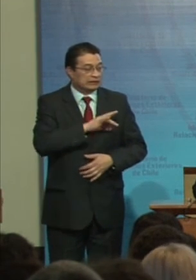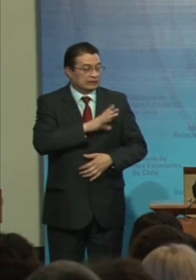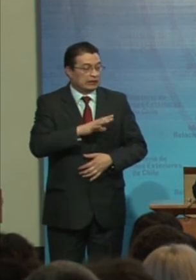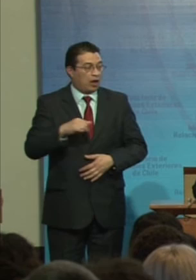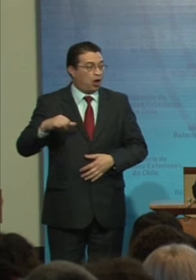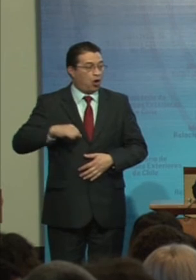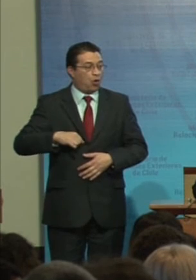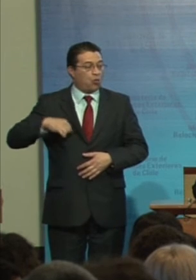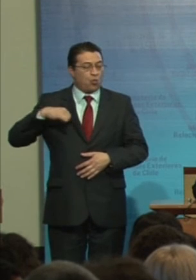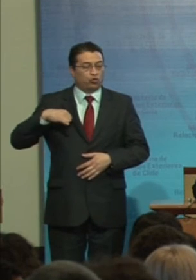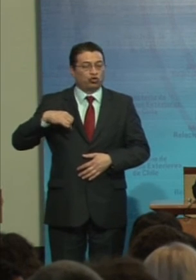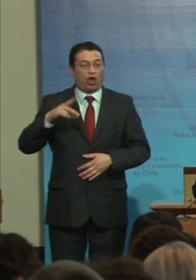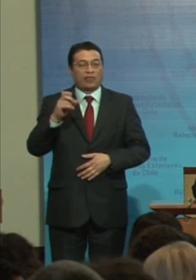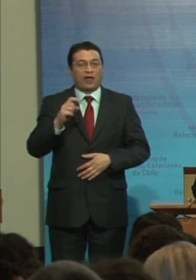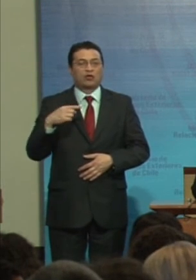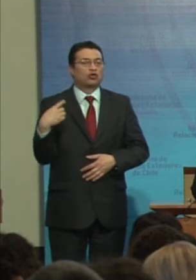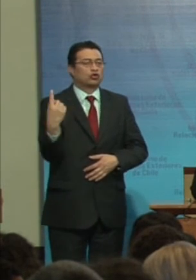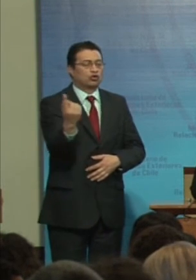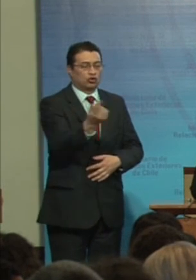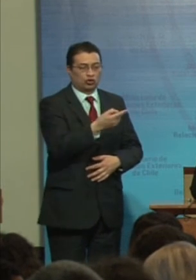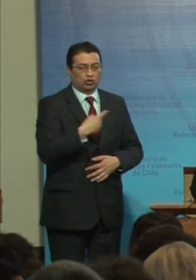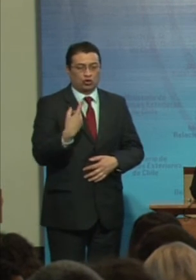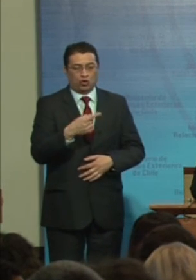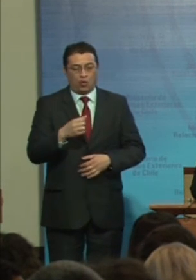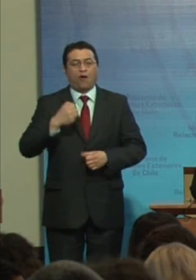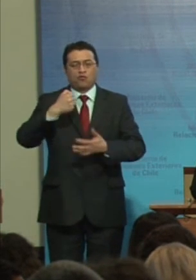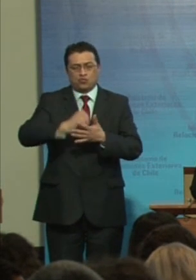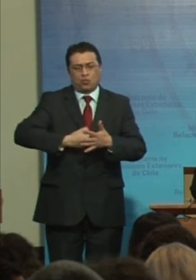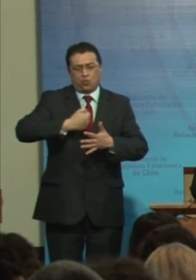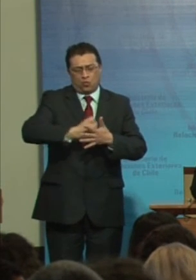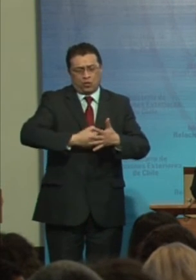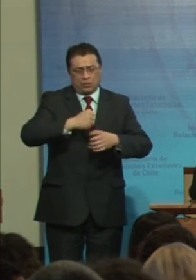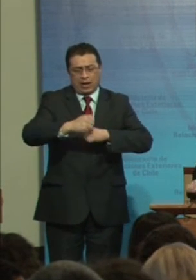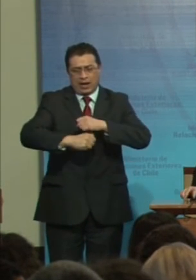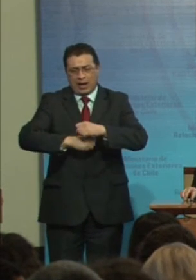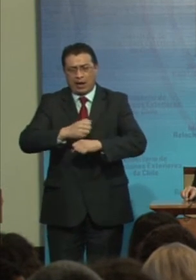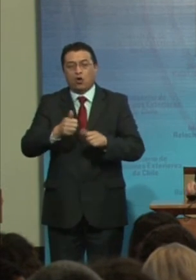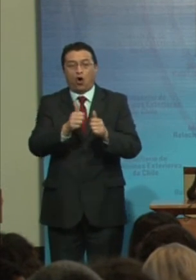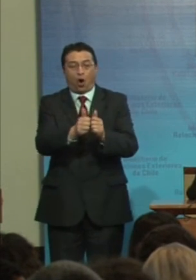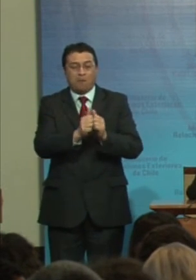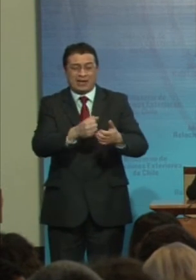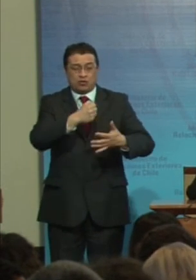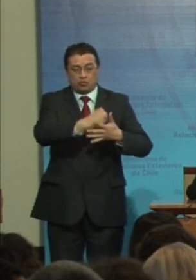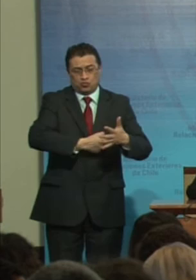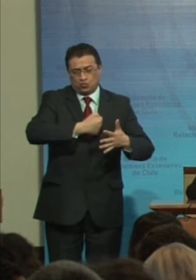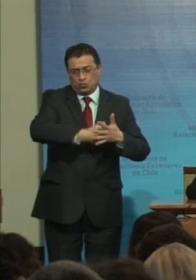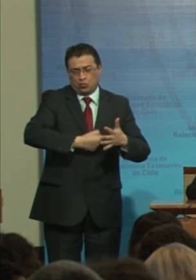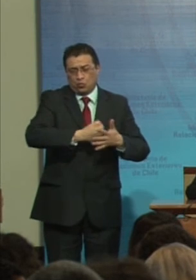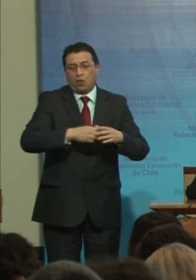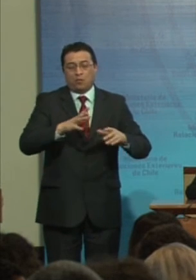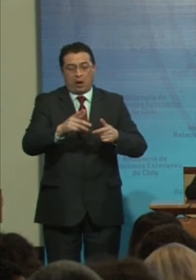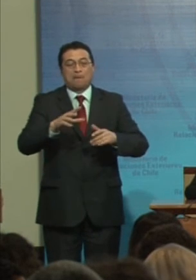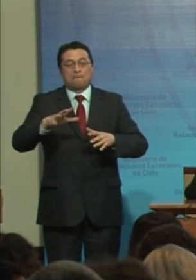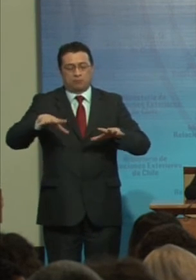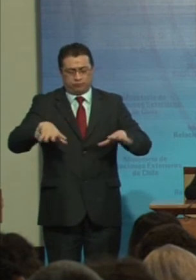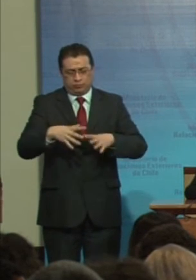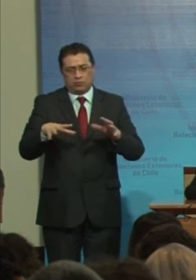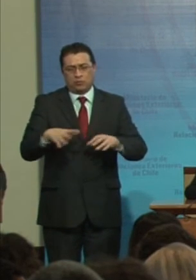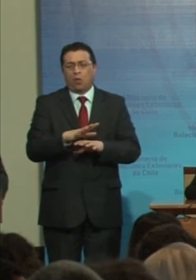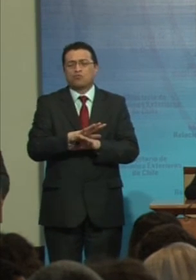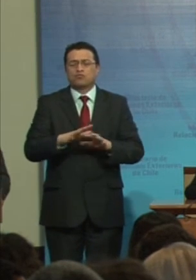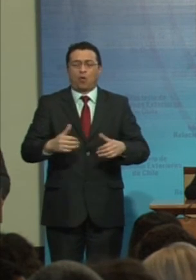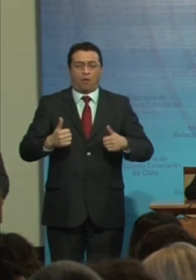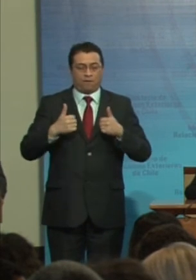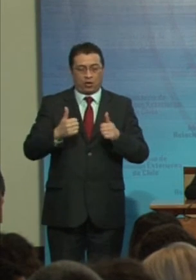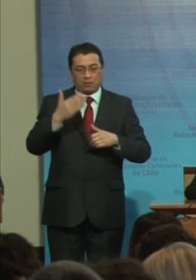De todas Y todos nosotros Luchadoras De muchos años Compañera de lucha Que ha cumplido Que misión Extraordinaria